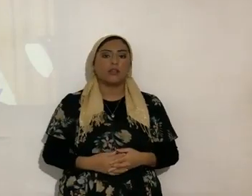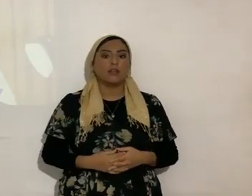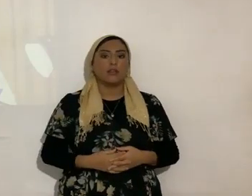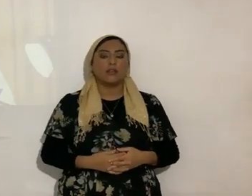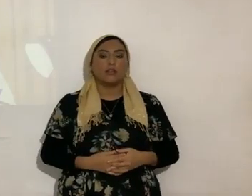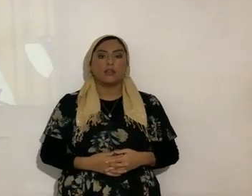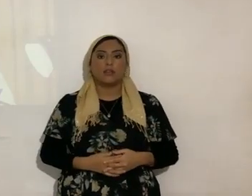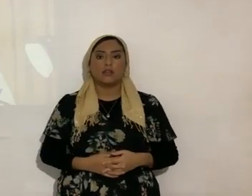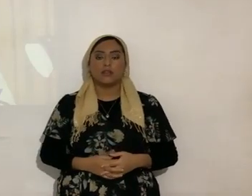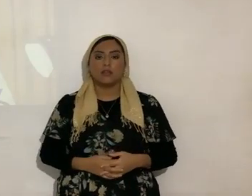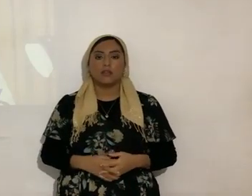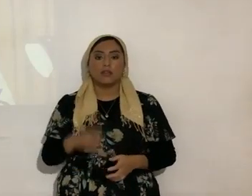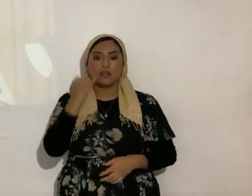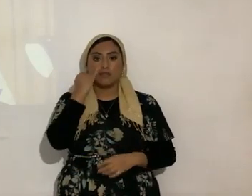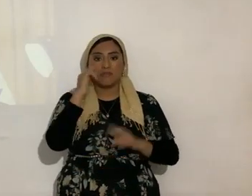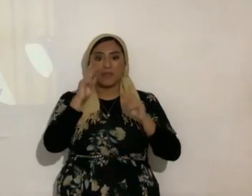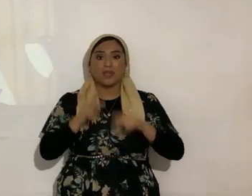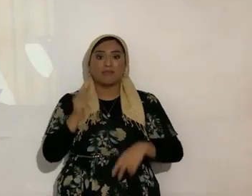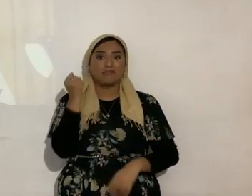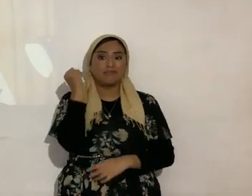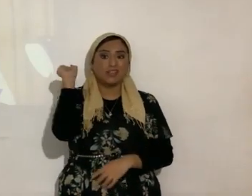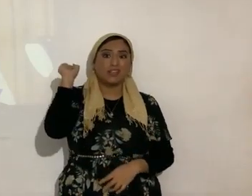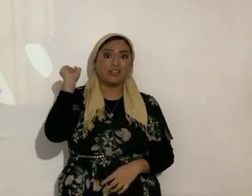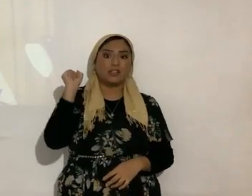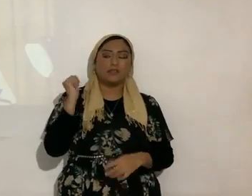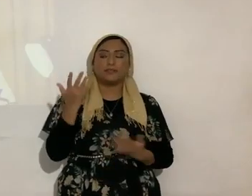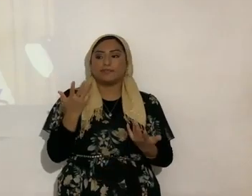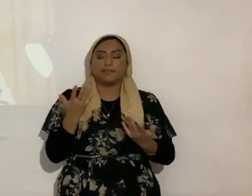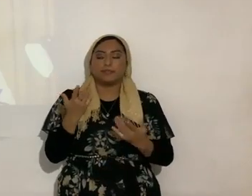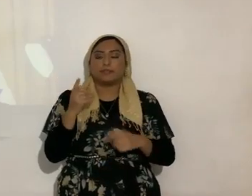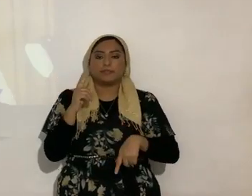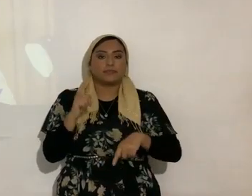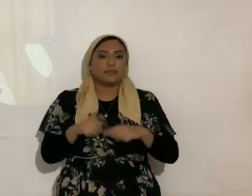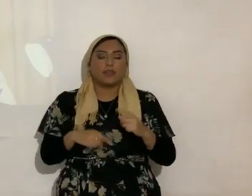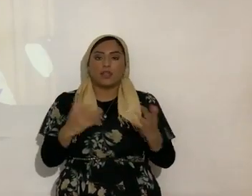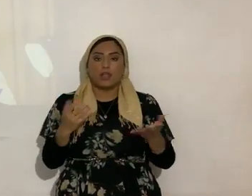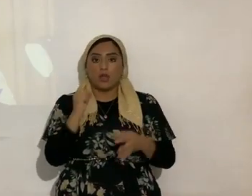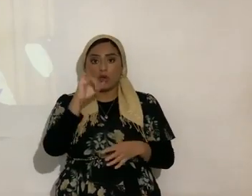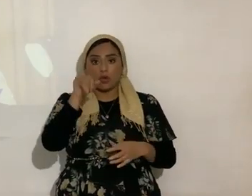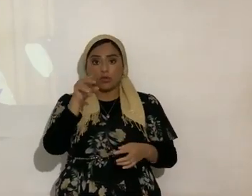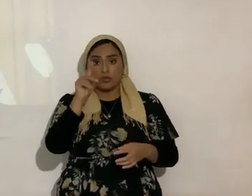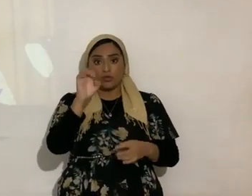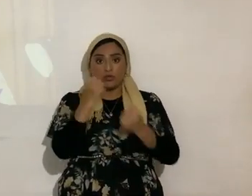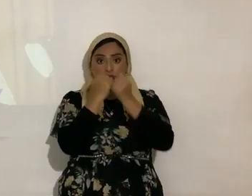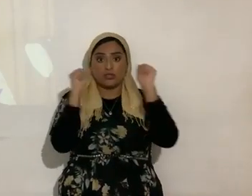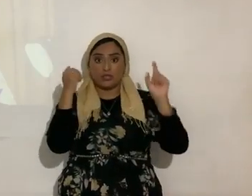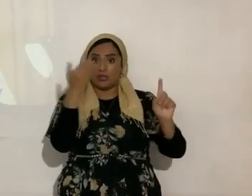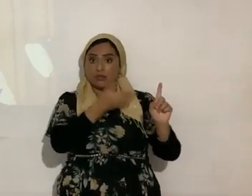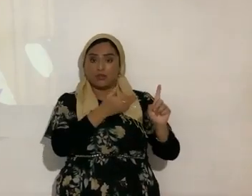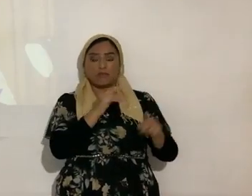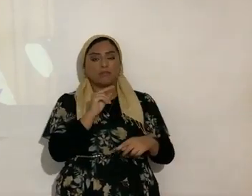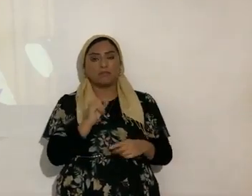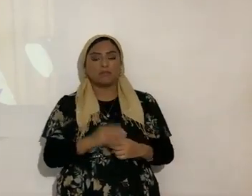es como el pecado de Coré, ¿o Judas se salvó? No, ¿verdad? Entonces, a ver,